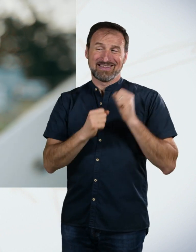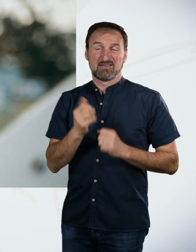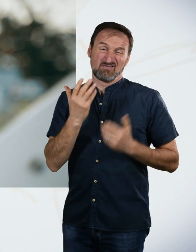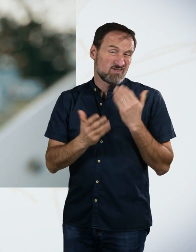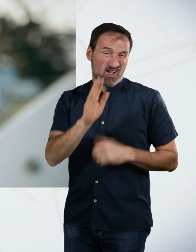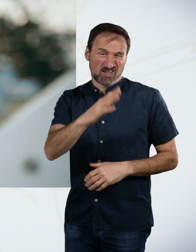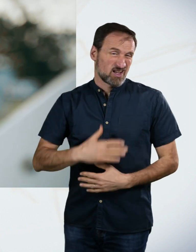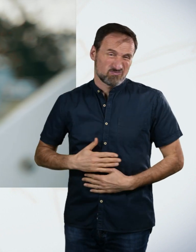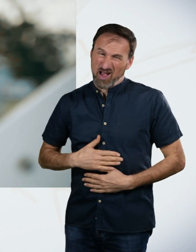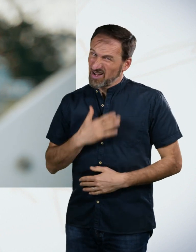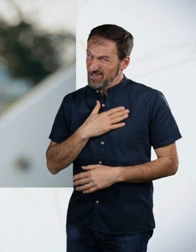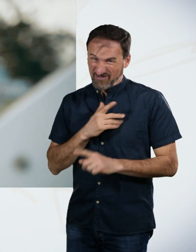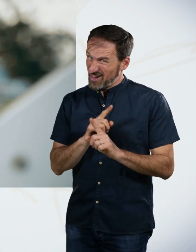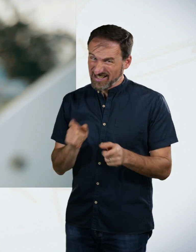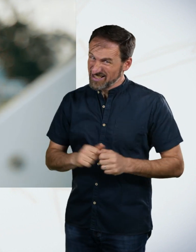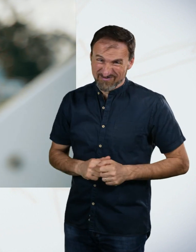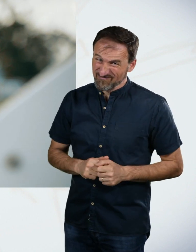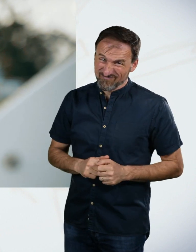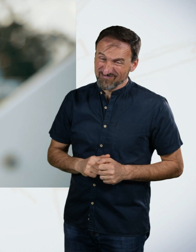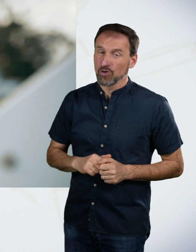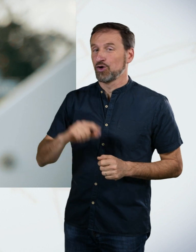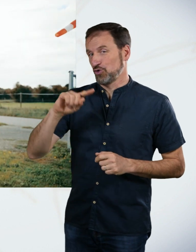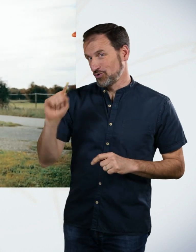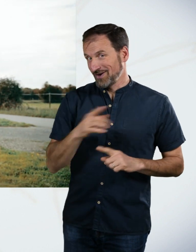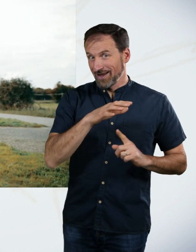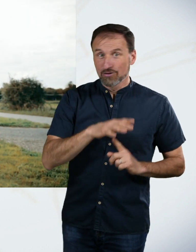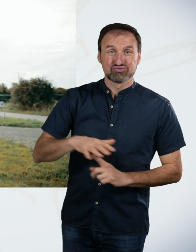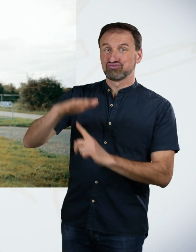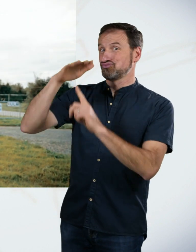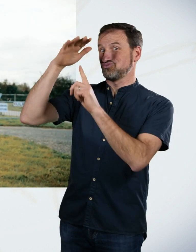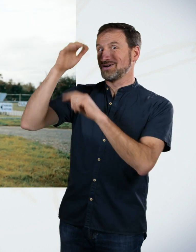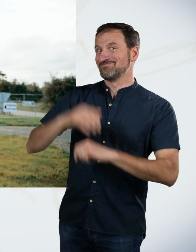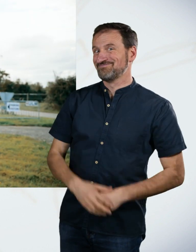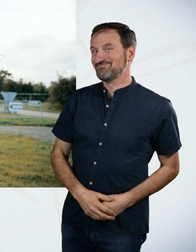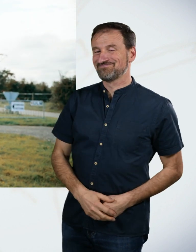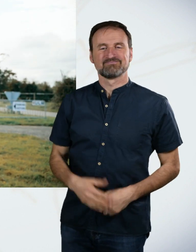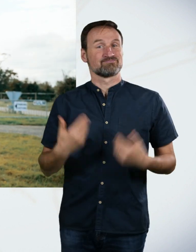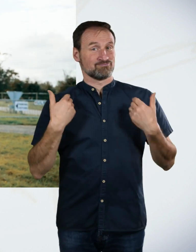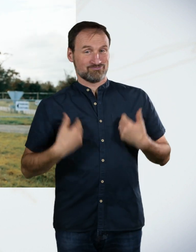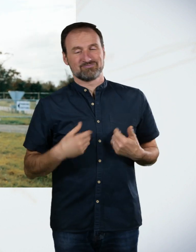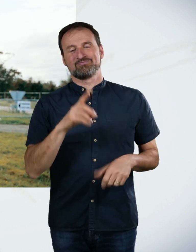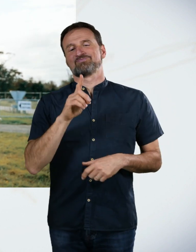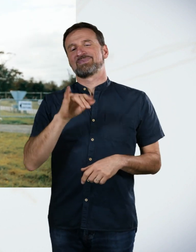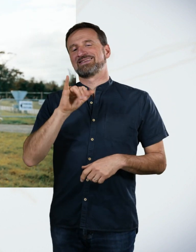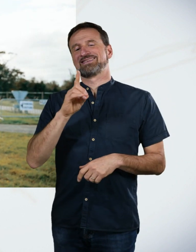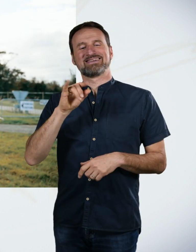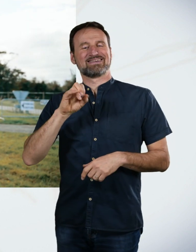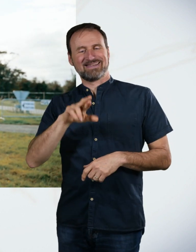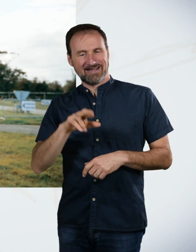gefallen. Und es geht wieder in die Luft. Ich bin Didier Hulin. Ich bin Pilot